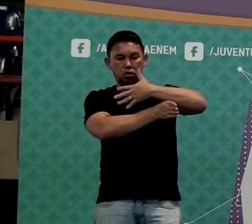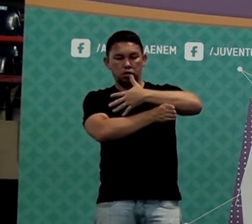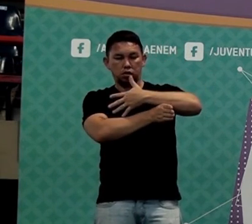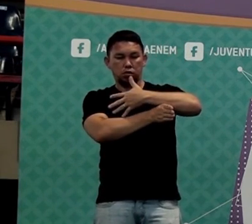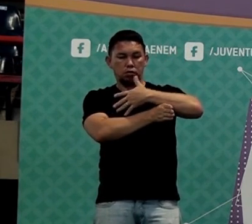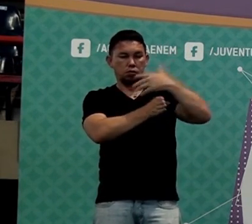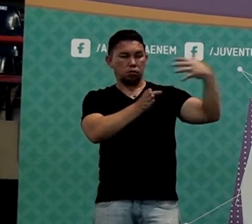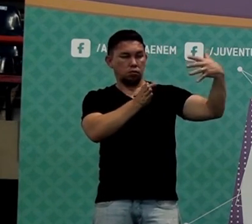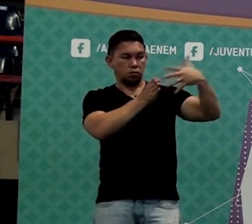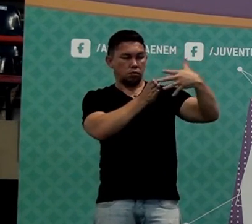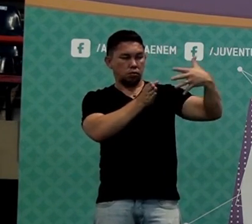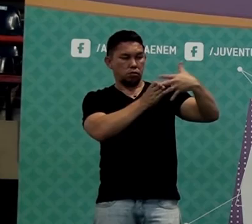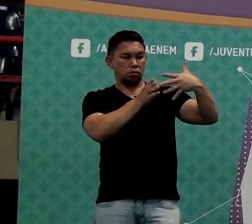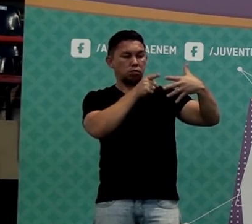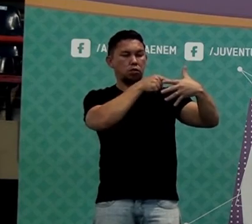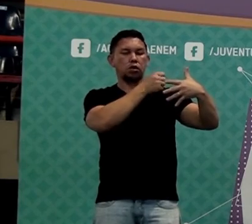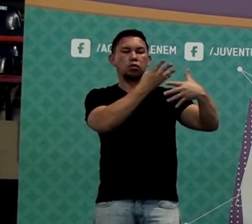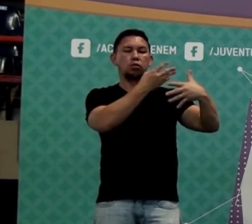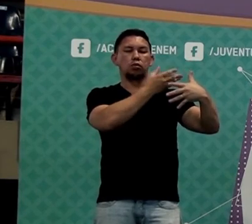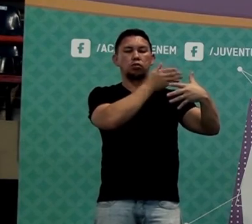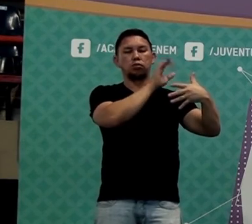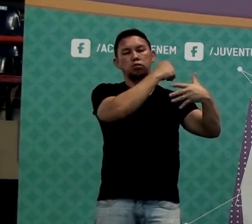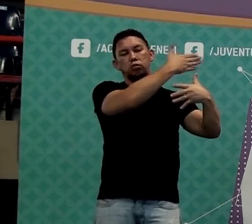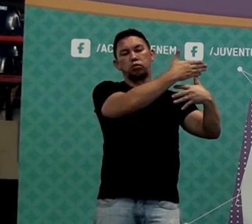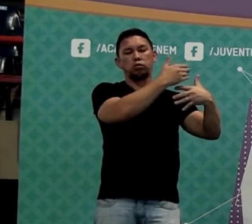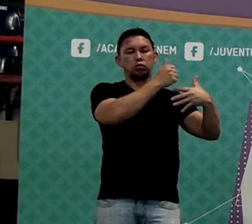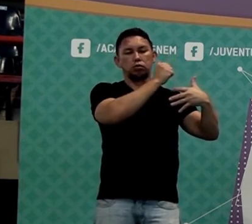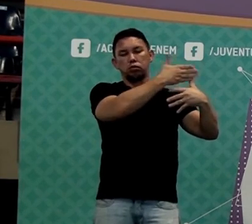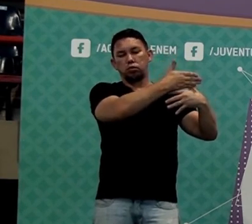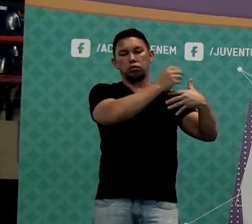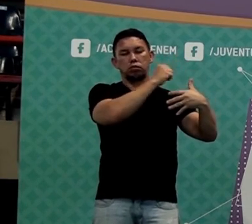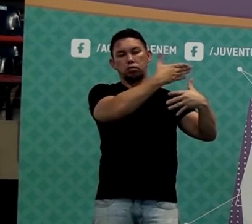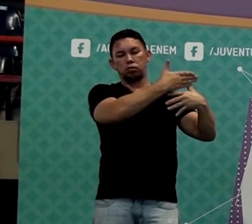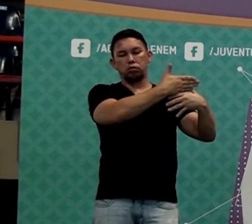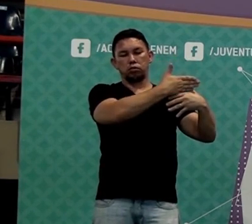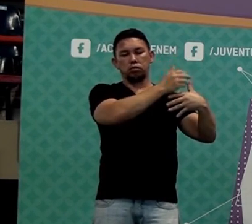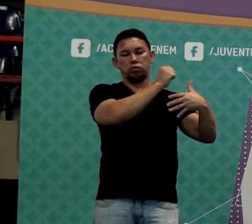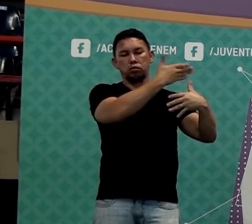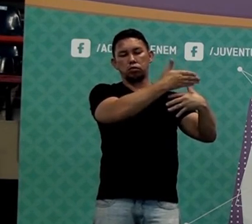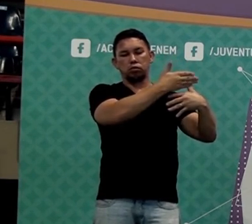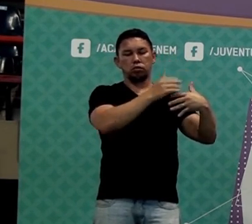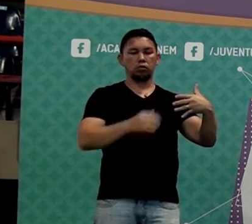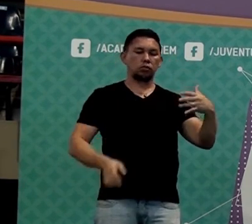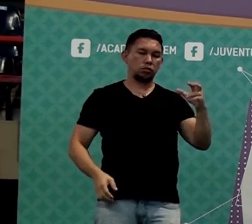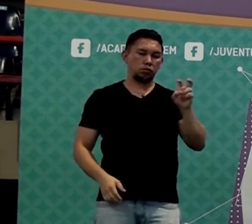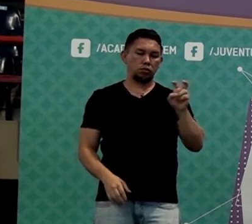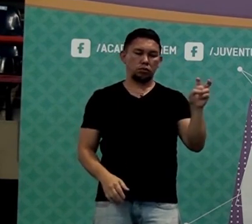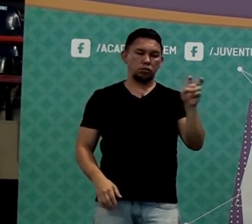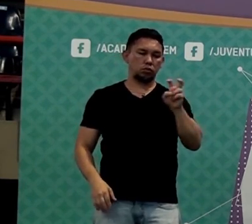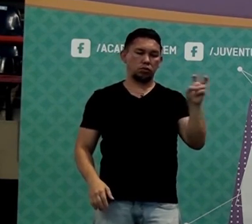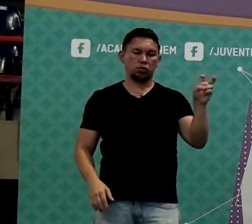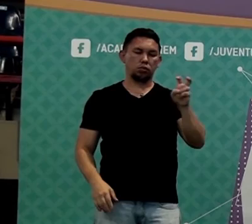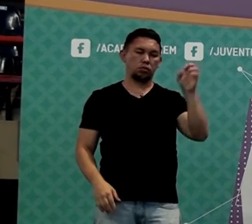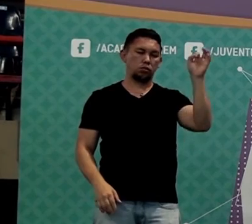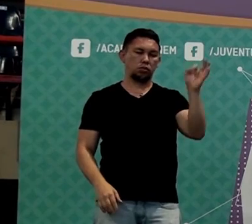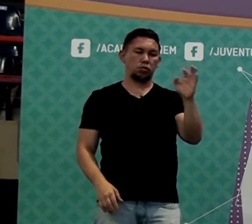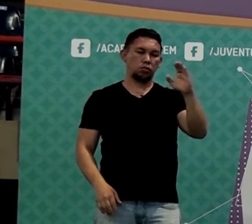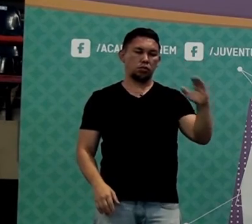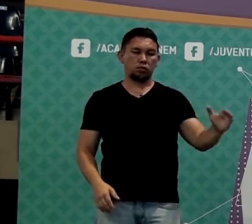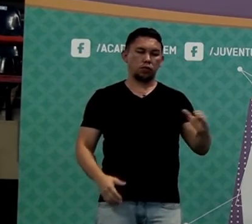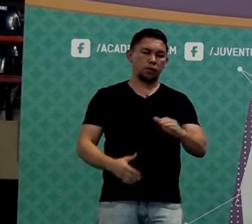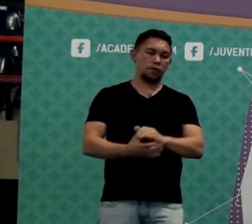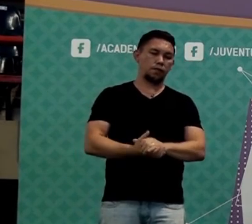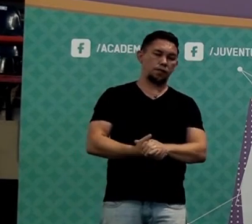radiação? Quer dizer, se tá passando 45%, é porque bloqueou quanto? 55, exatamente.